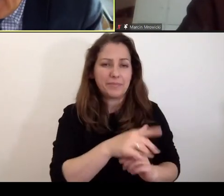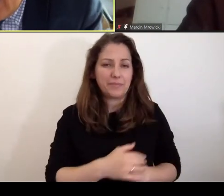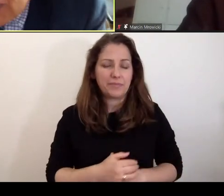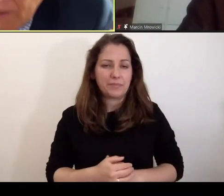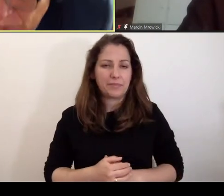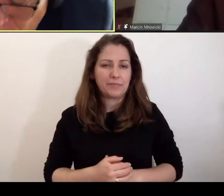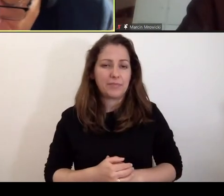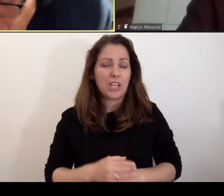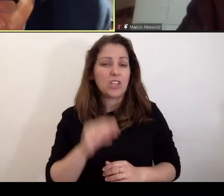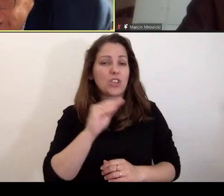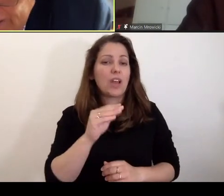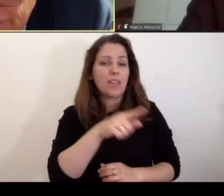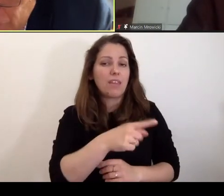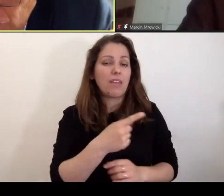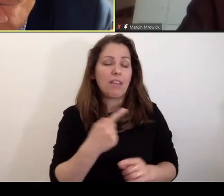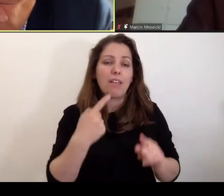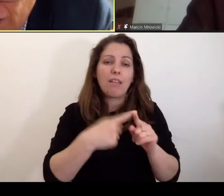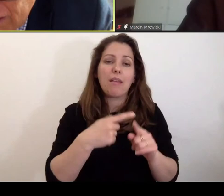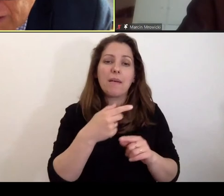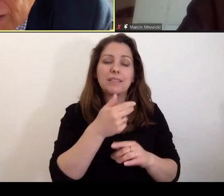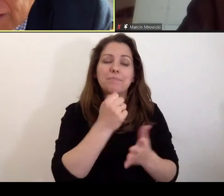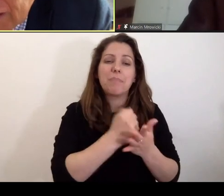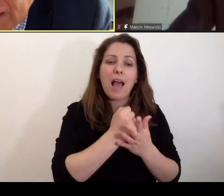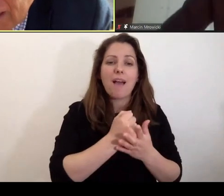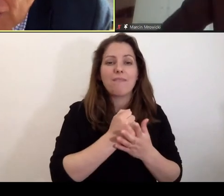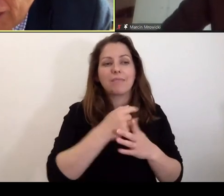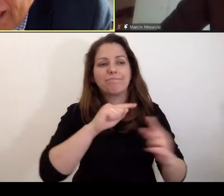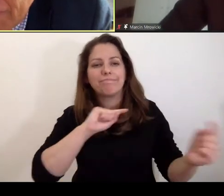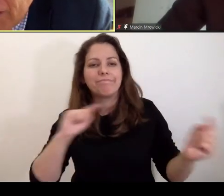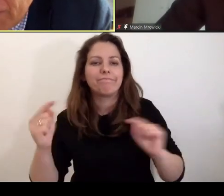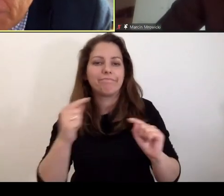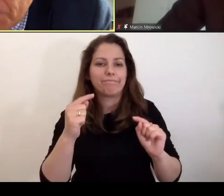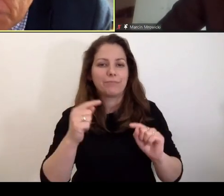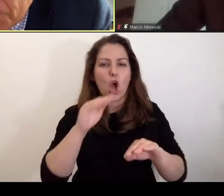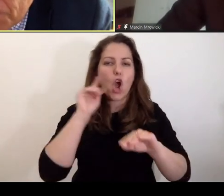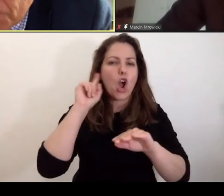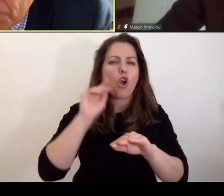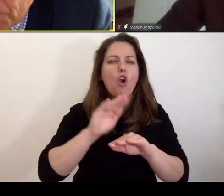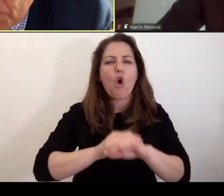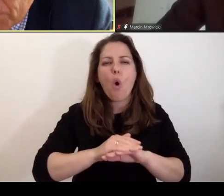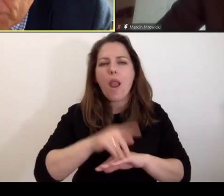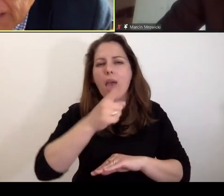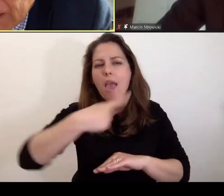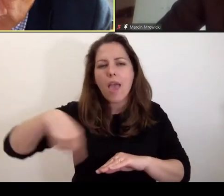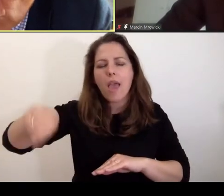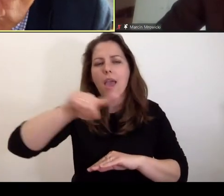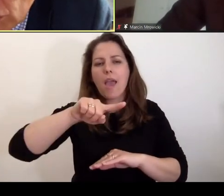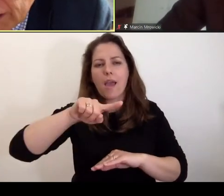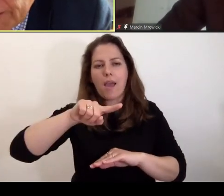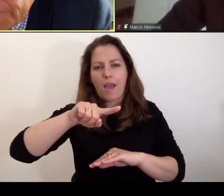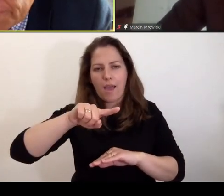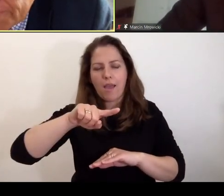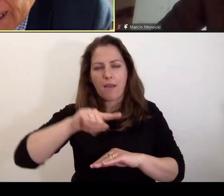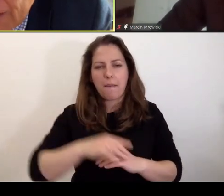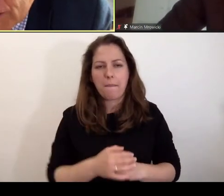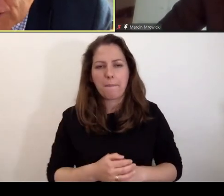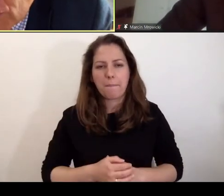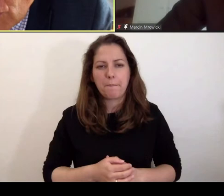Jeżeli by tę kwestię dyskutować z kolegami, którzy